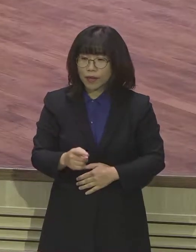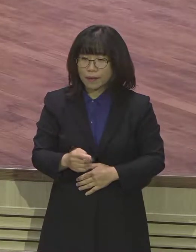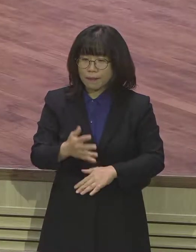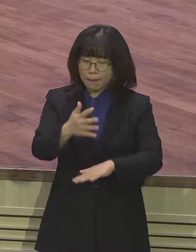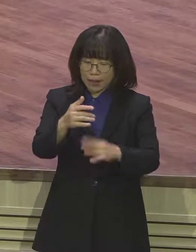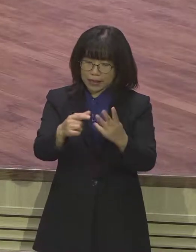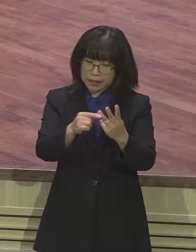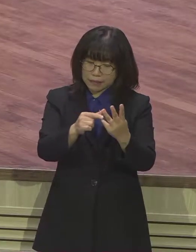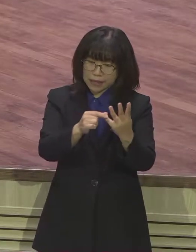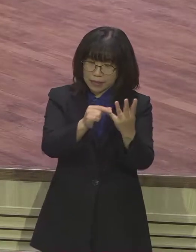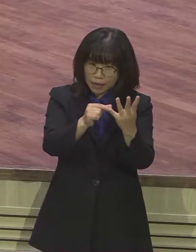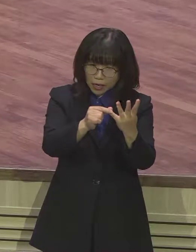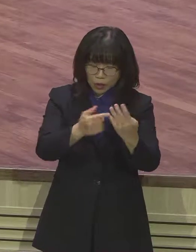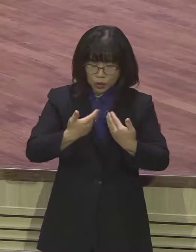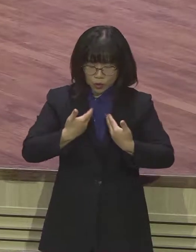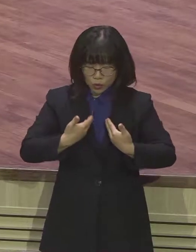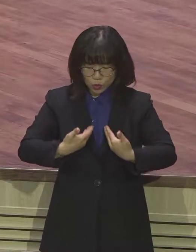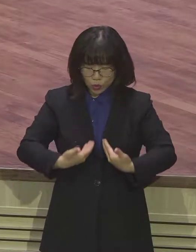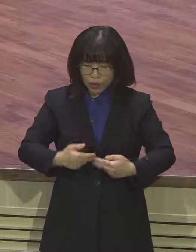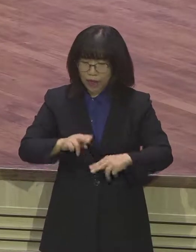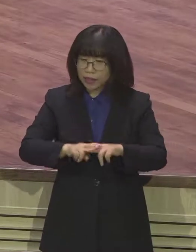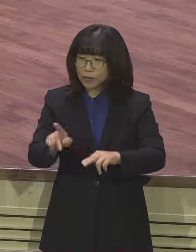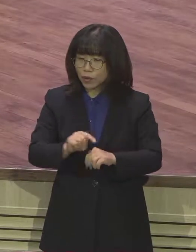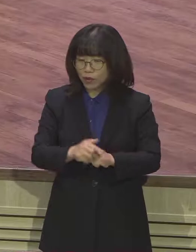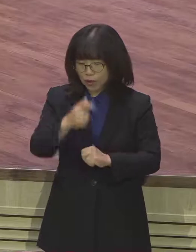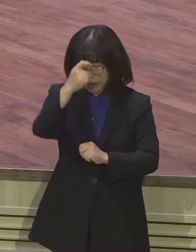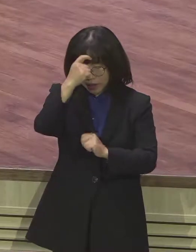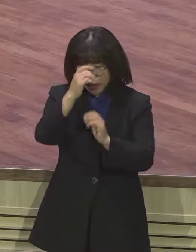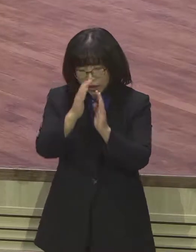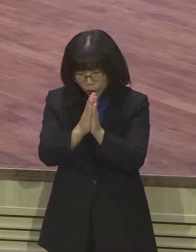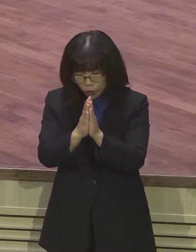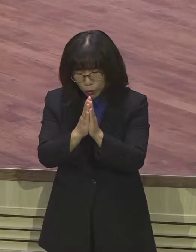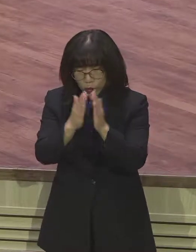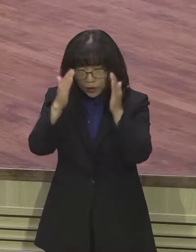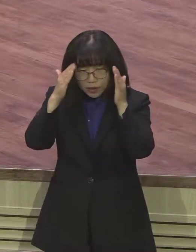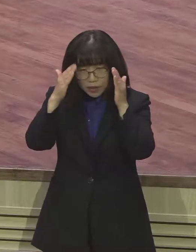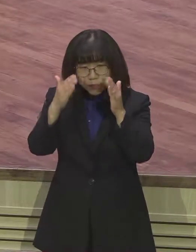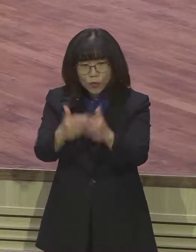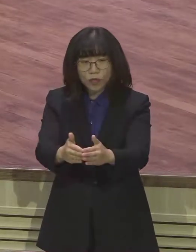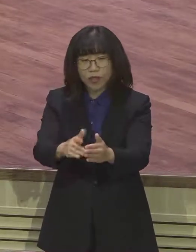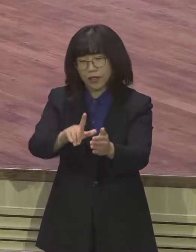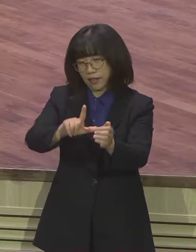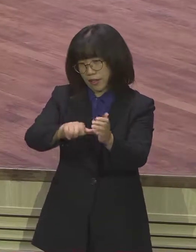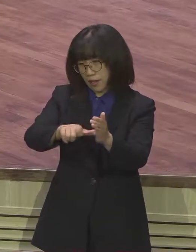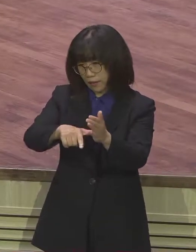말씀 묵상과 기도를 통한 집중의 시간이 아닌가라는 제 해석을 하게 되었습니다.